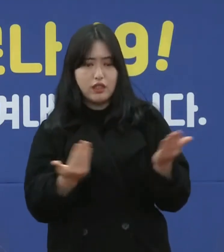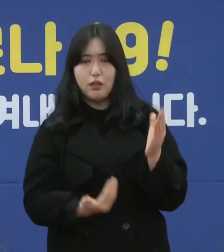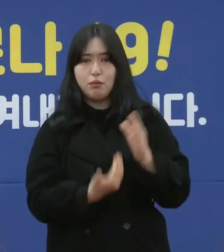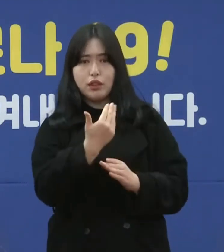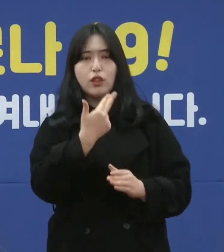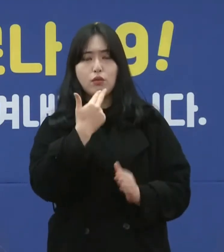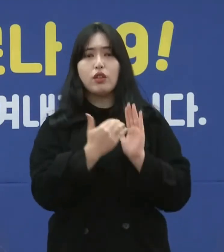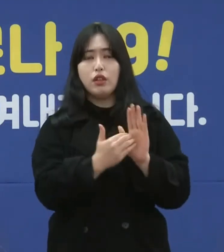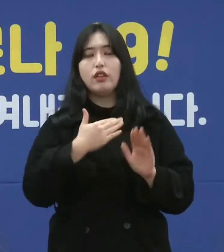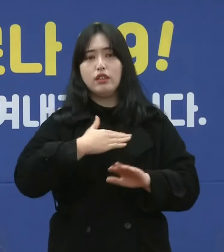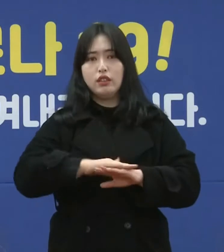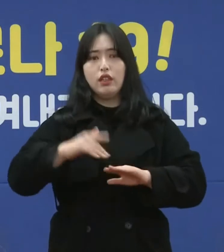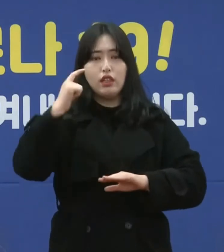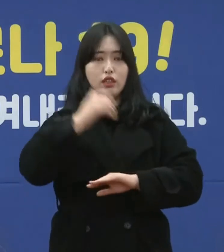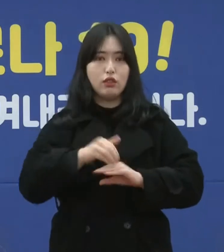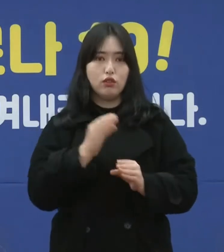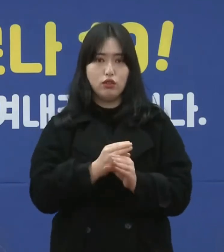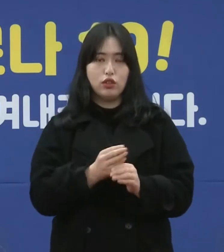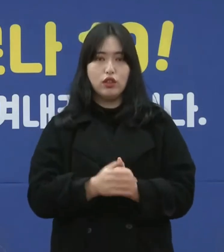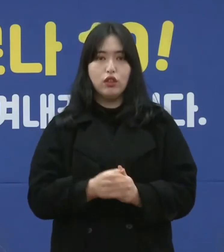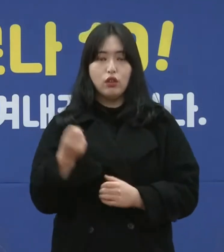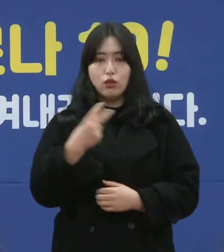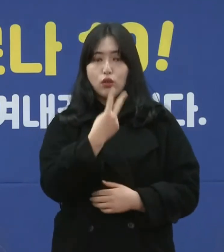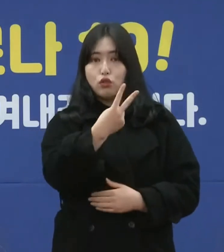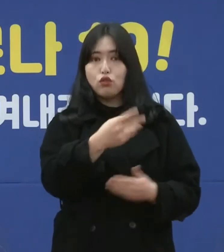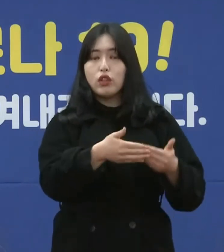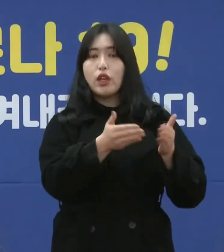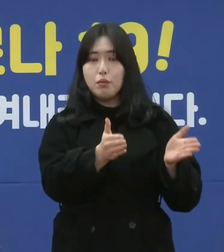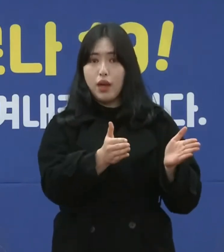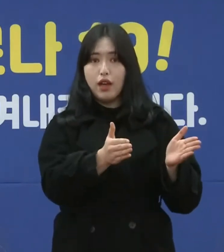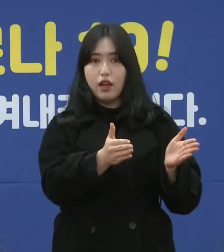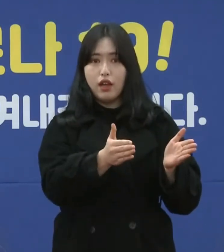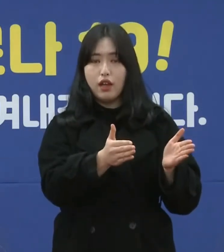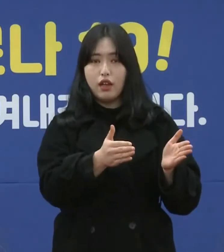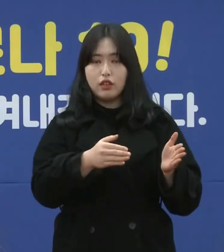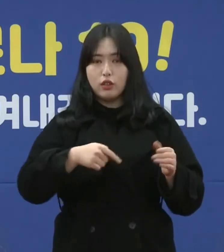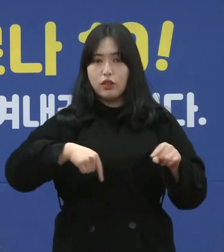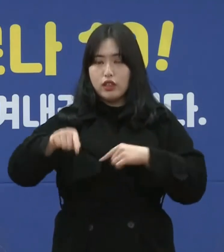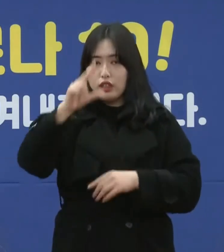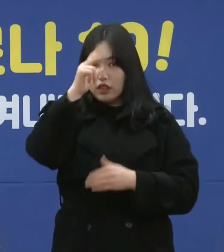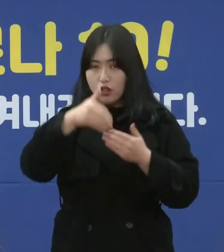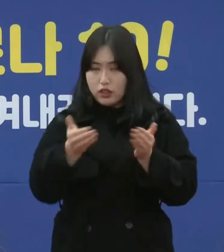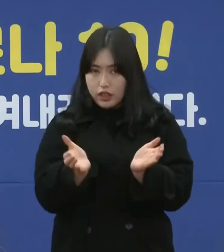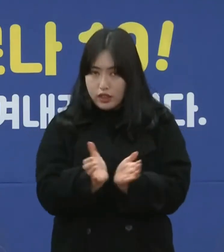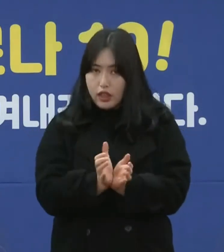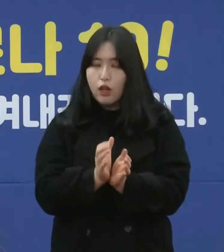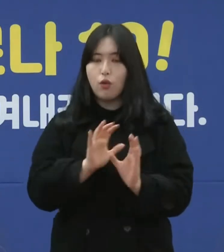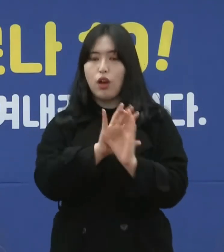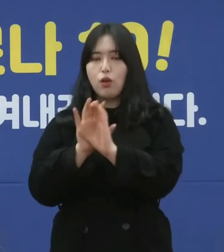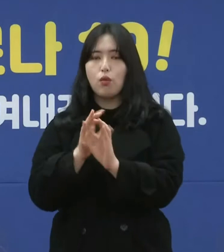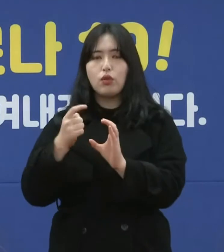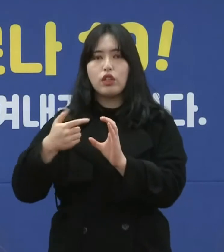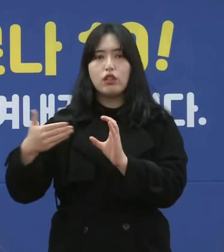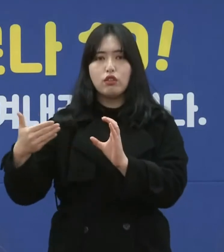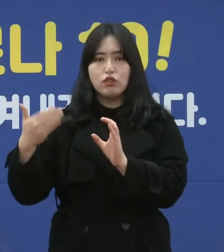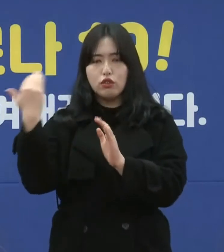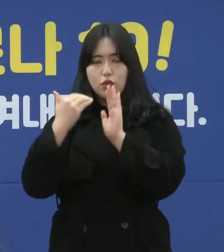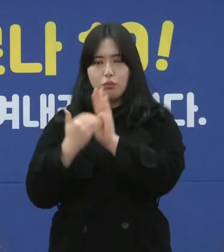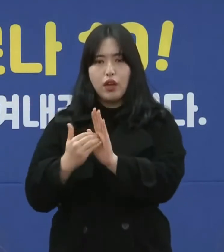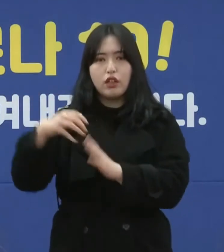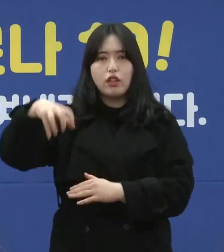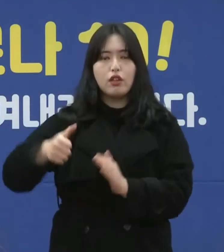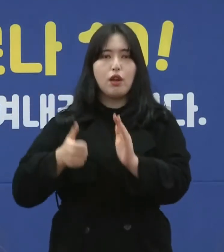하겠습니다. 총 2개 반으로 자치경찰단과 코로나 방역 추진단